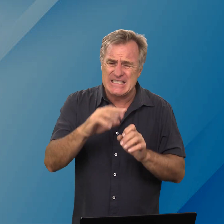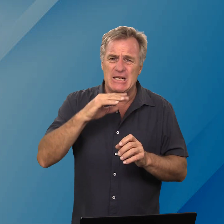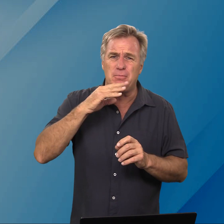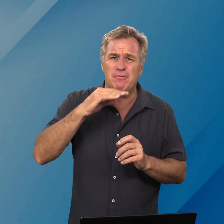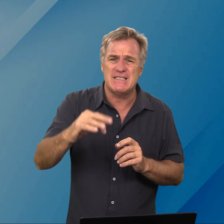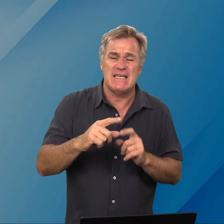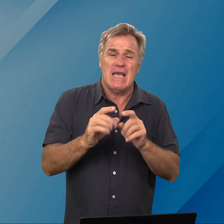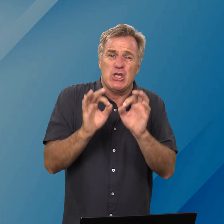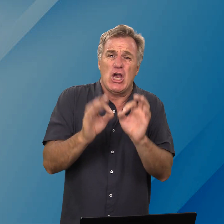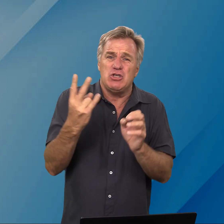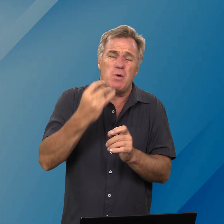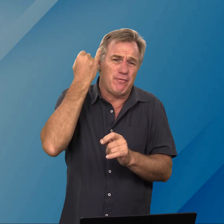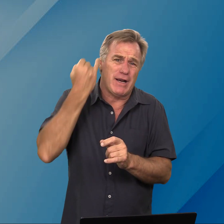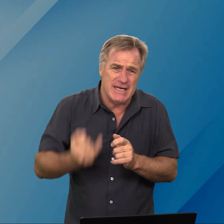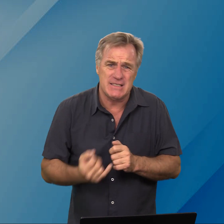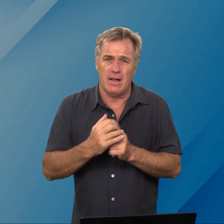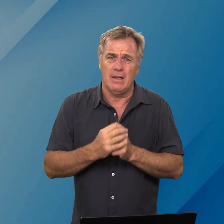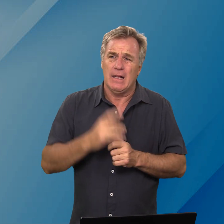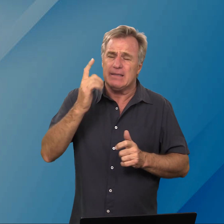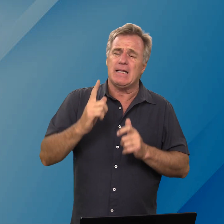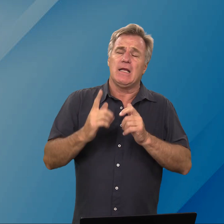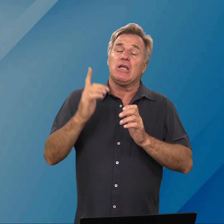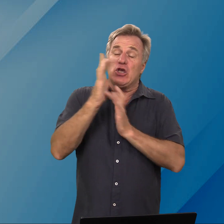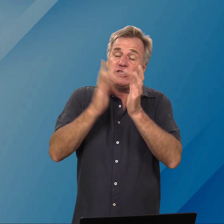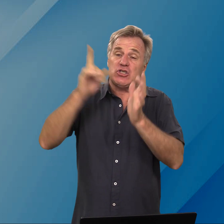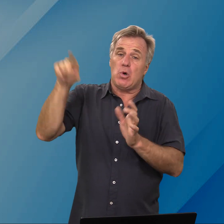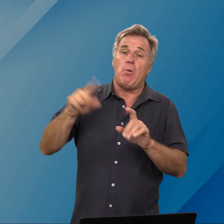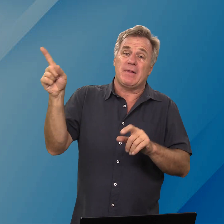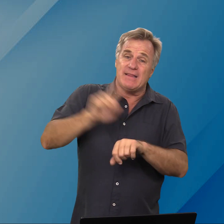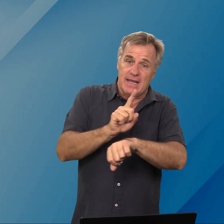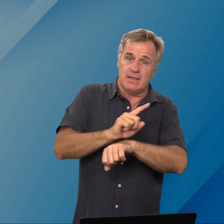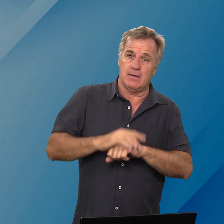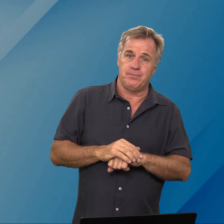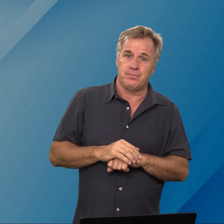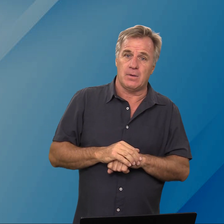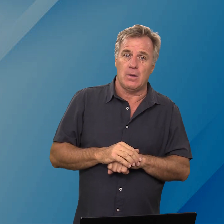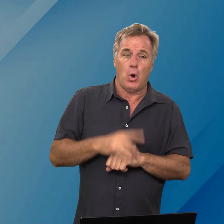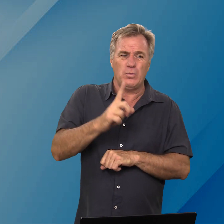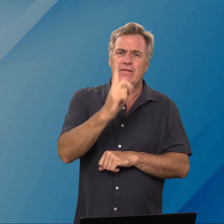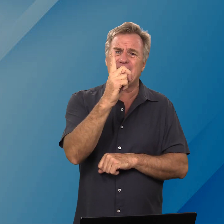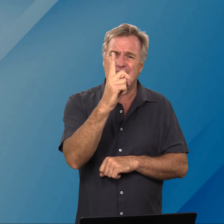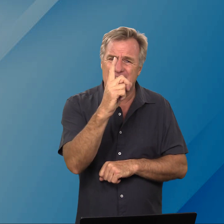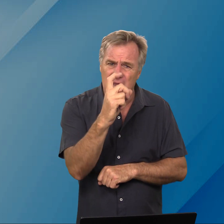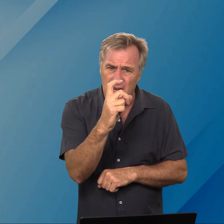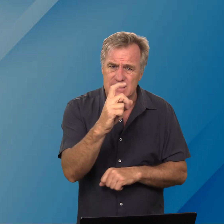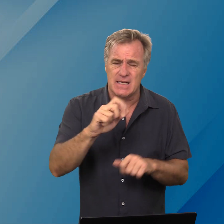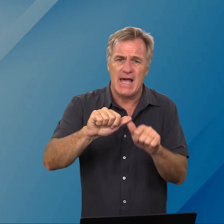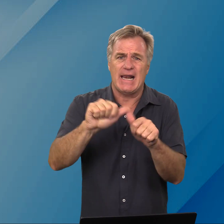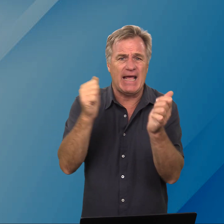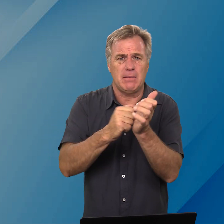is hierdie professie juist ook vir Israel dat Jesus kom op die tyd om dit wat geknak is recht te